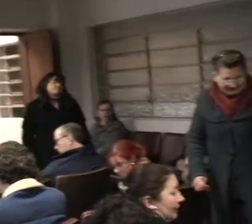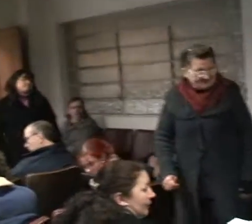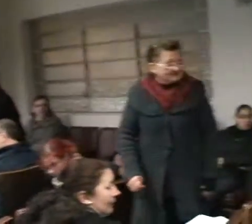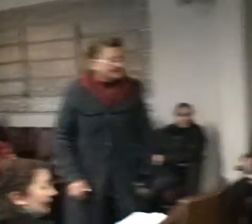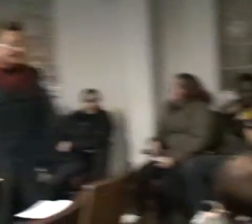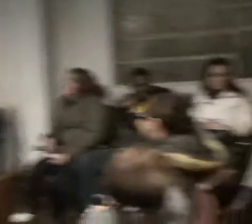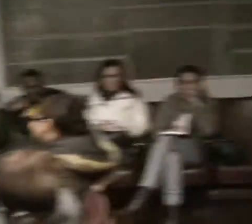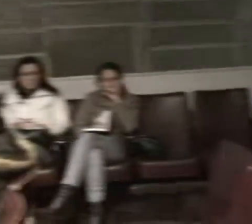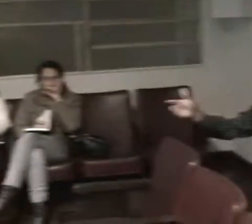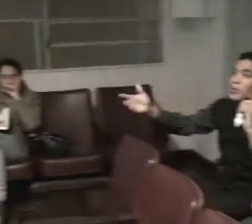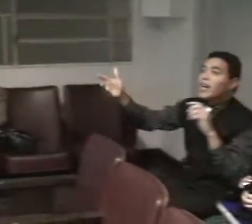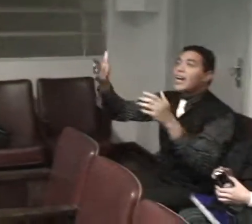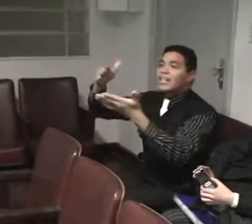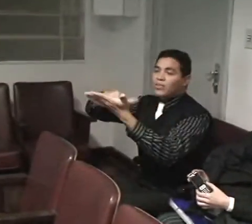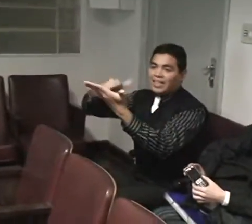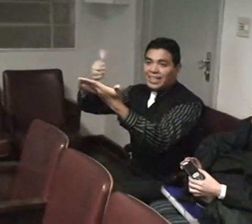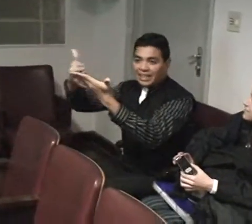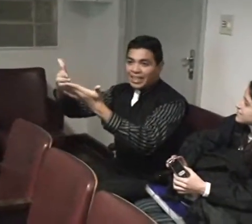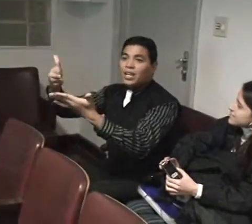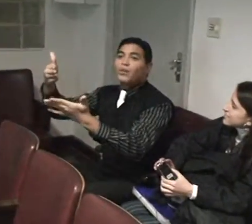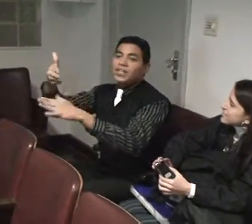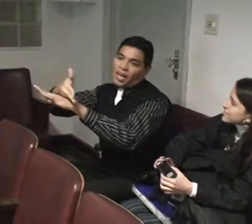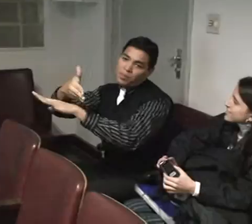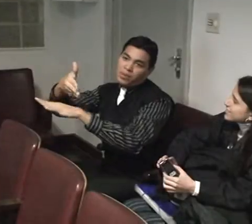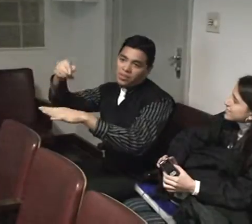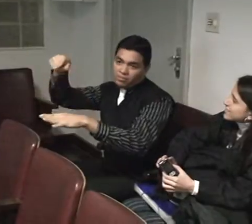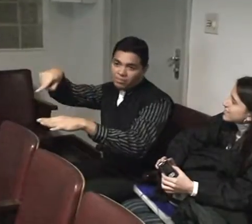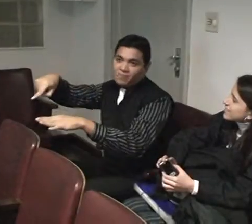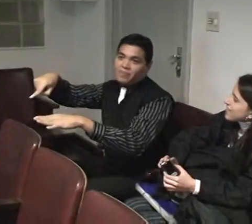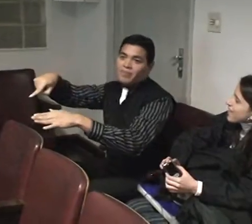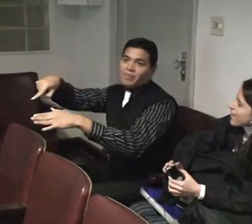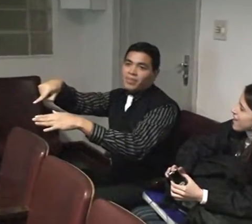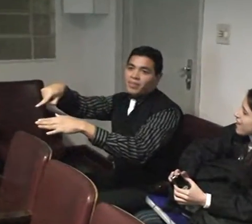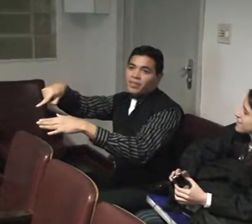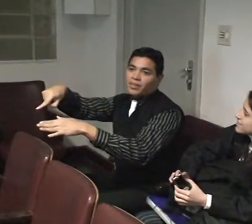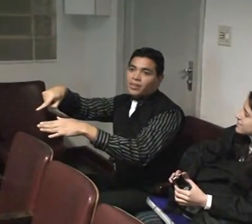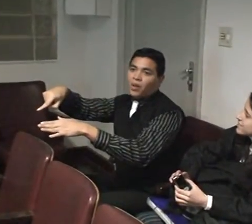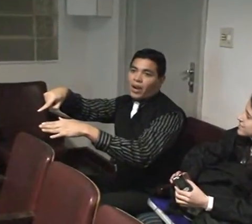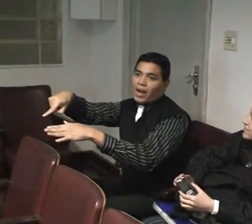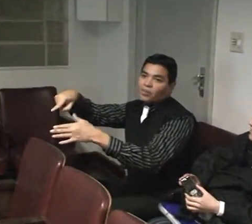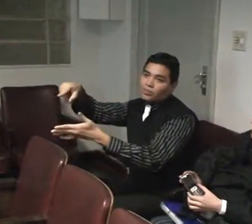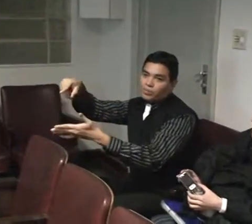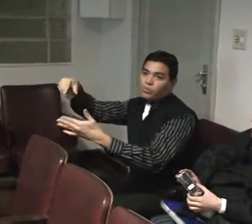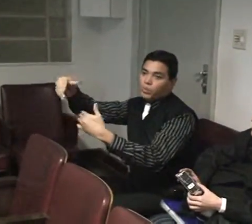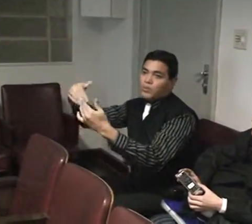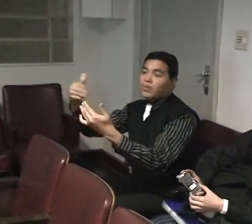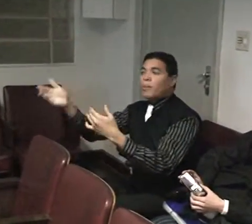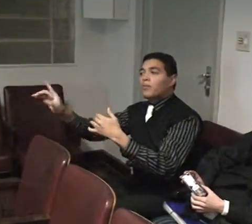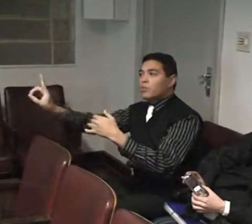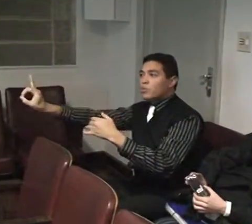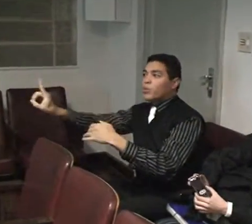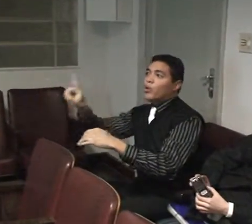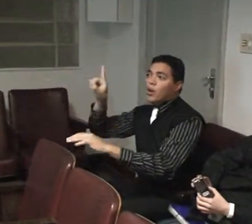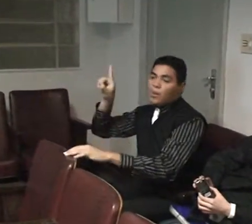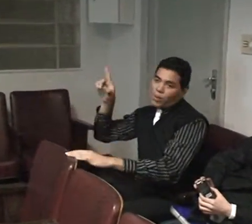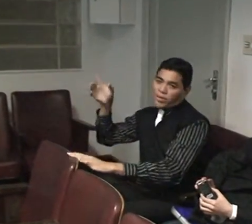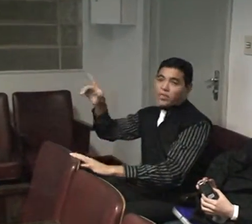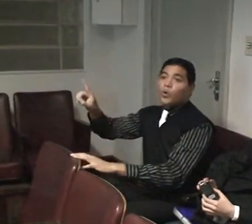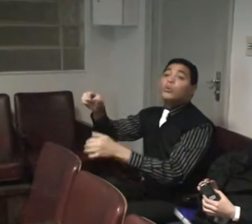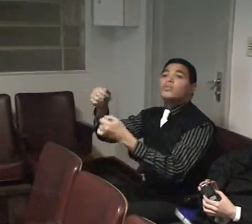evento público, uma instituição pública, então tem que ter um intérprete colocado, um profissional, vamos supor. Pode ter outros